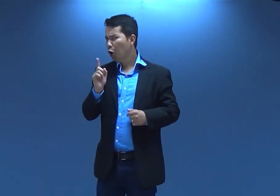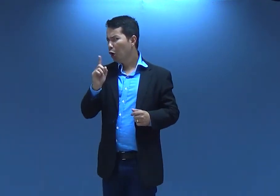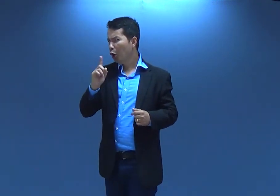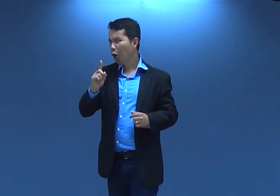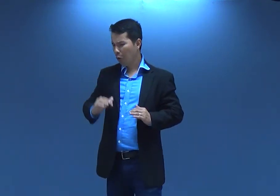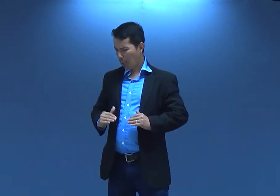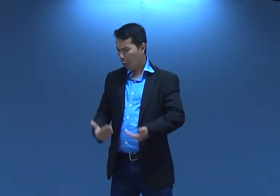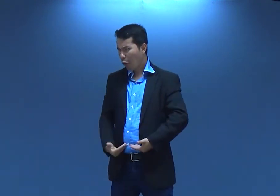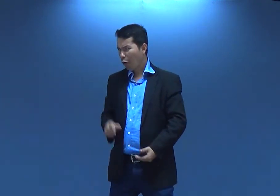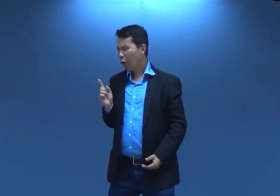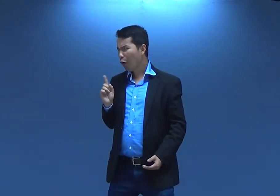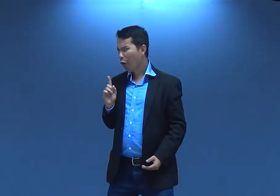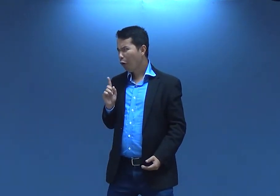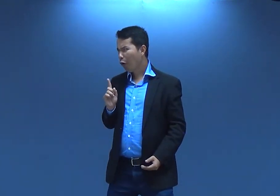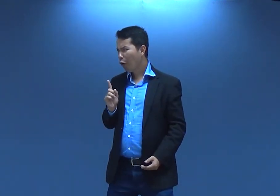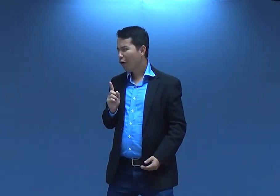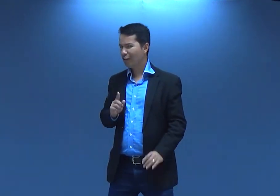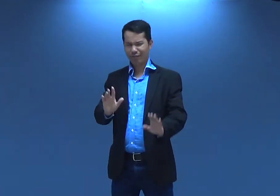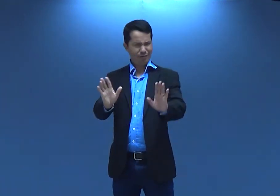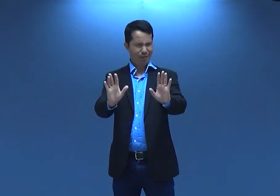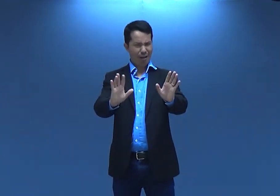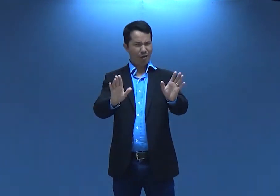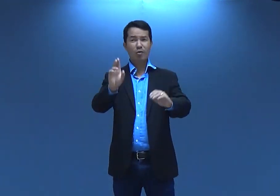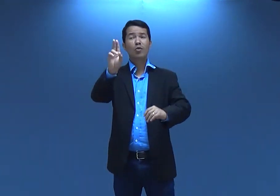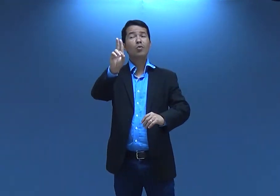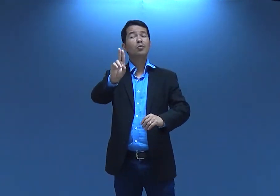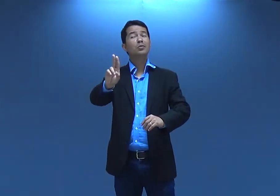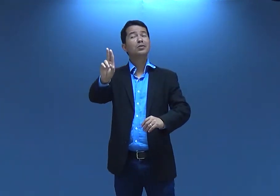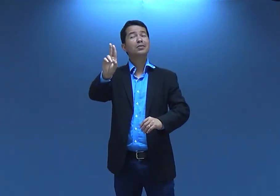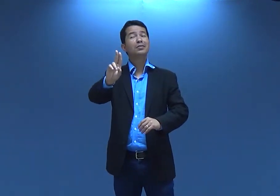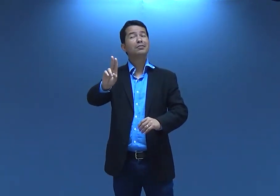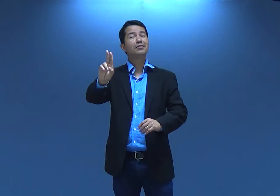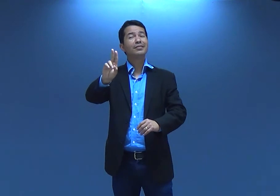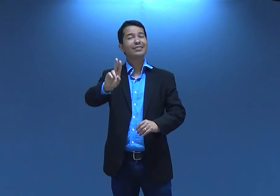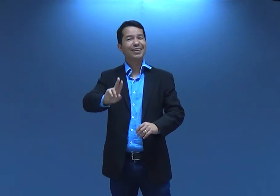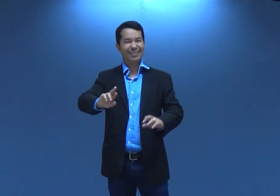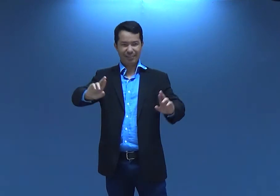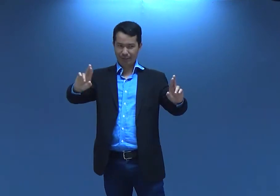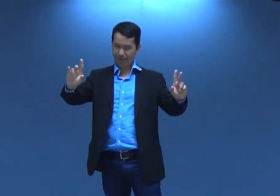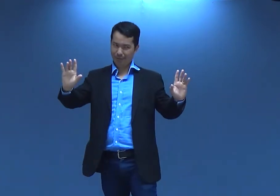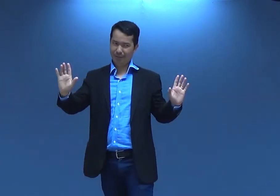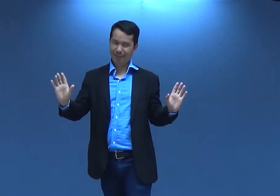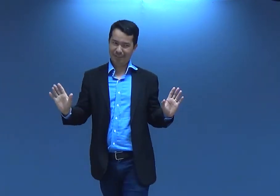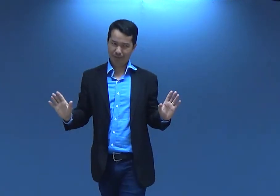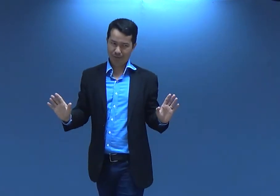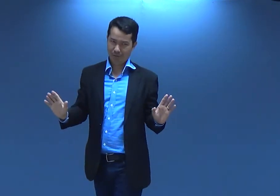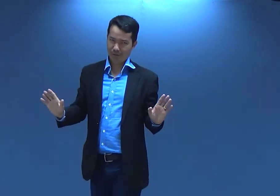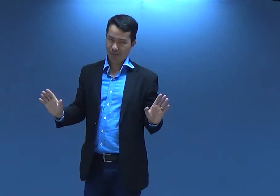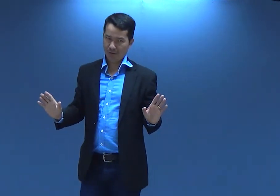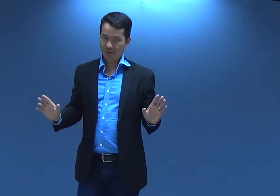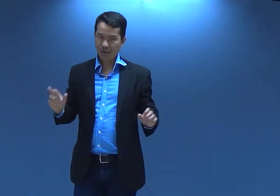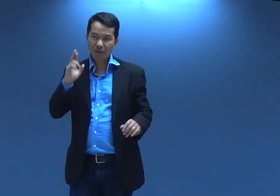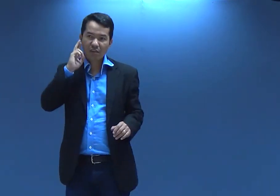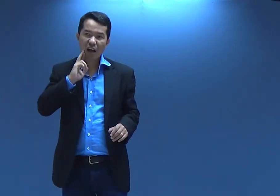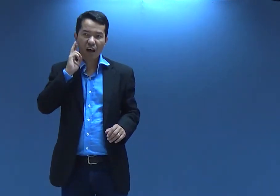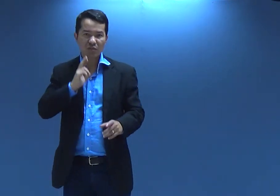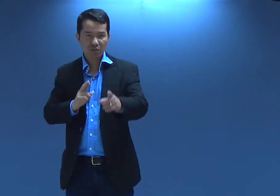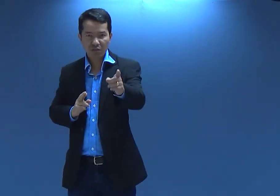o homem fala eu não vou ficar grávida não se preocupa Deus quer usar a sua vida